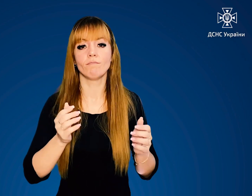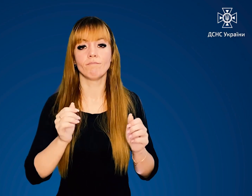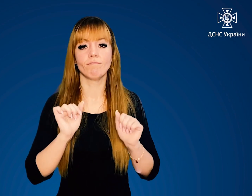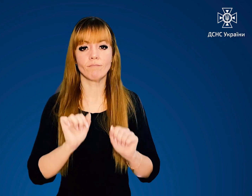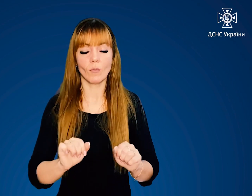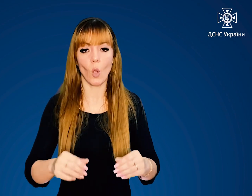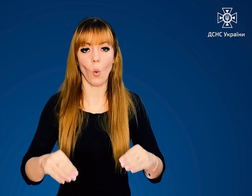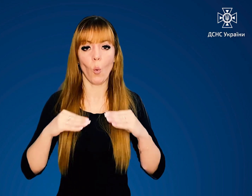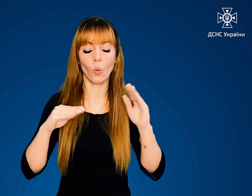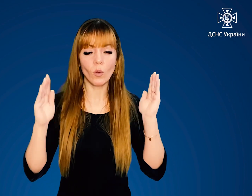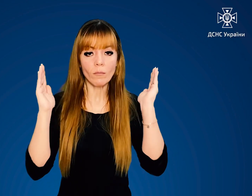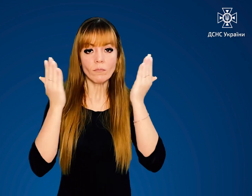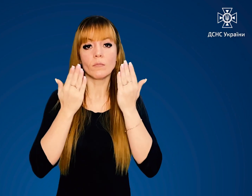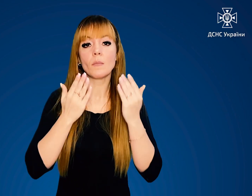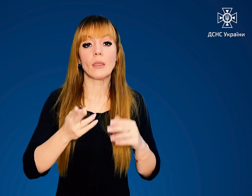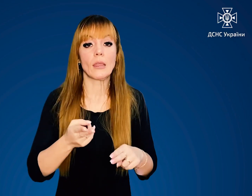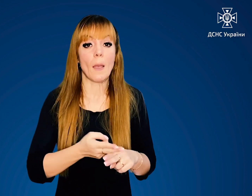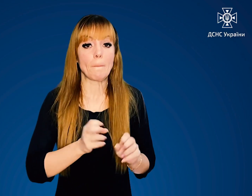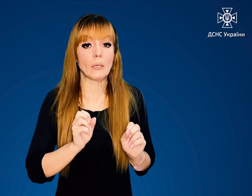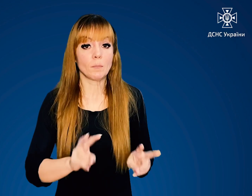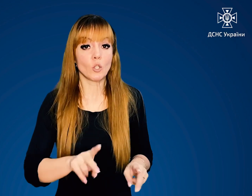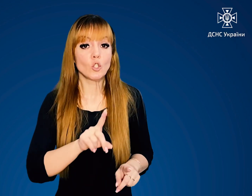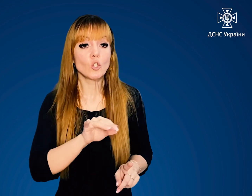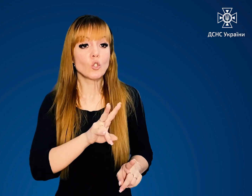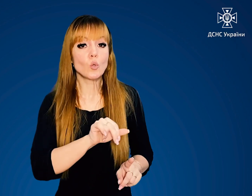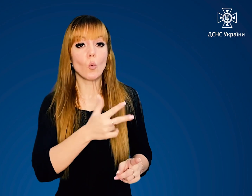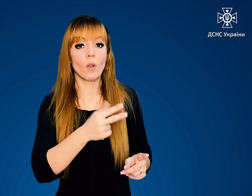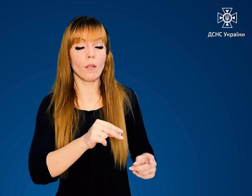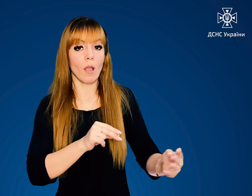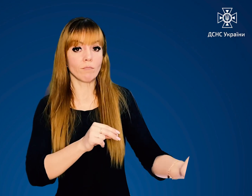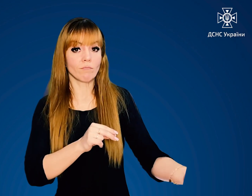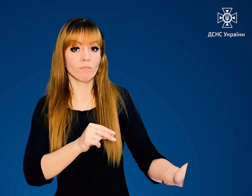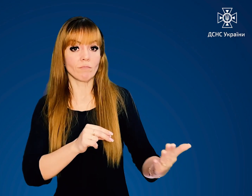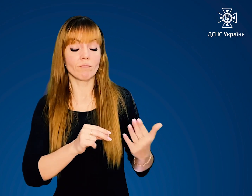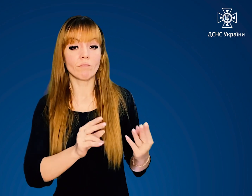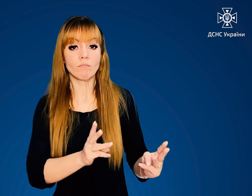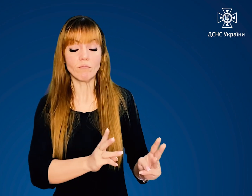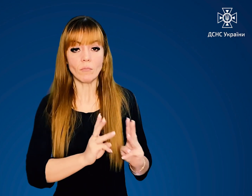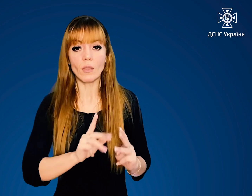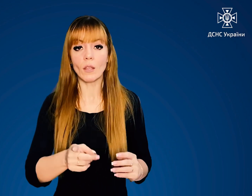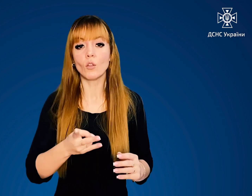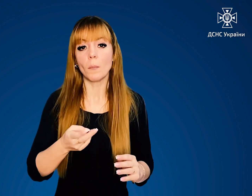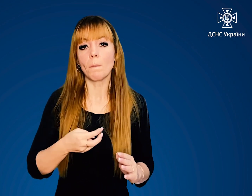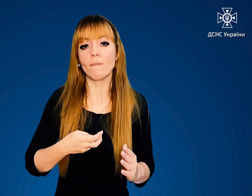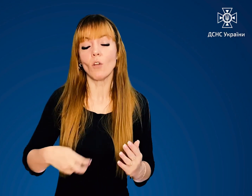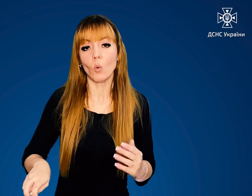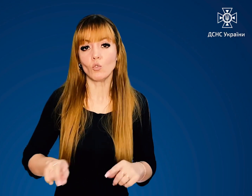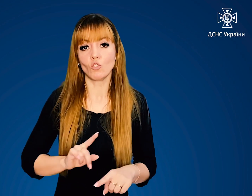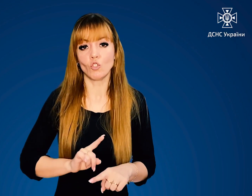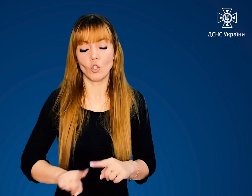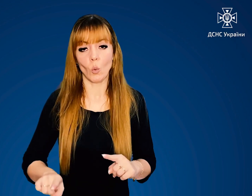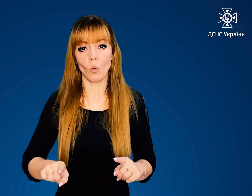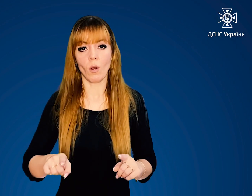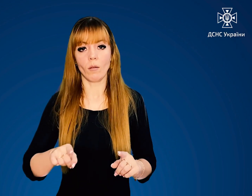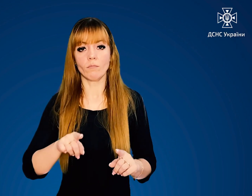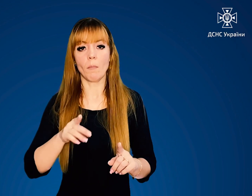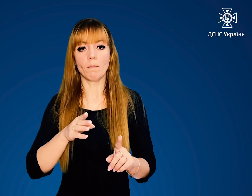З небезпечної зони, до якої наближається полум'я, виходьте швидко, перпендикулярно